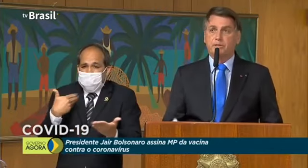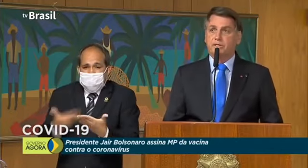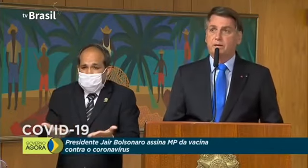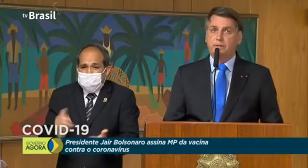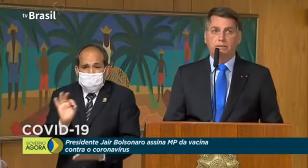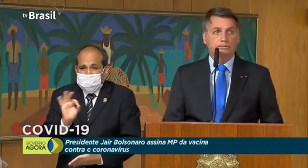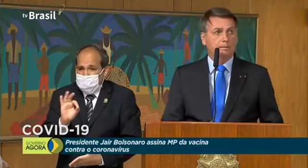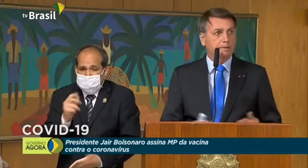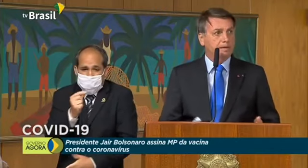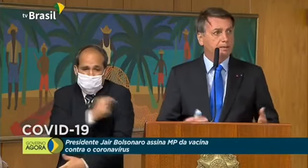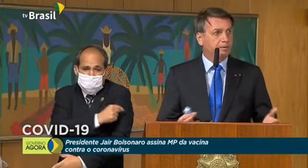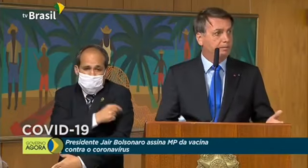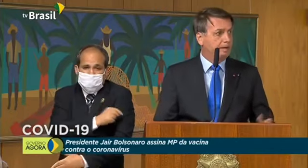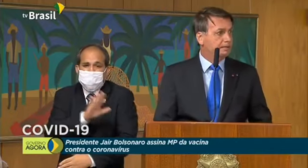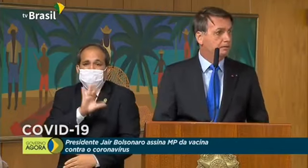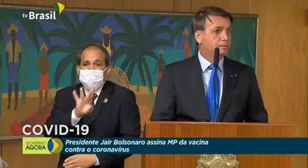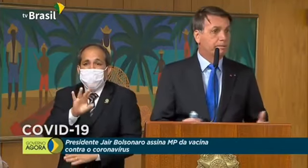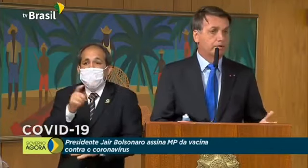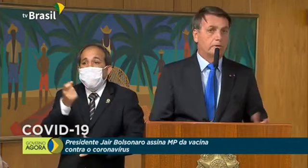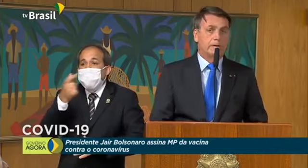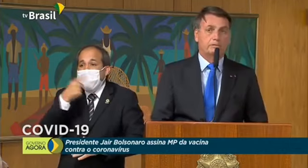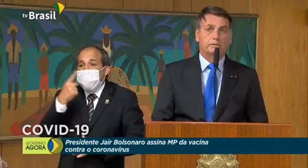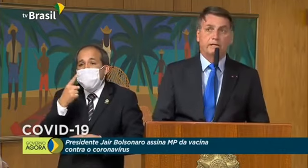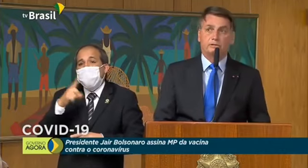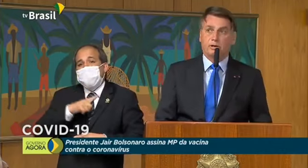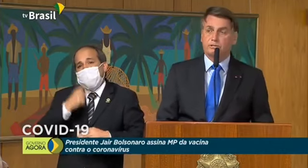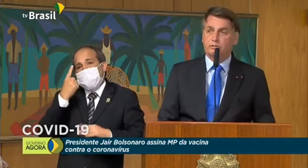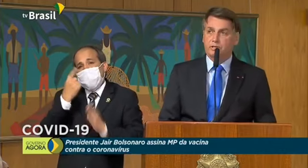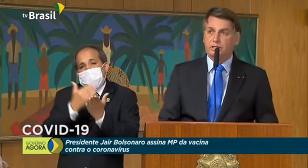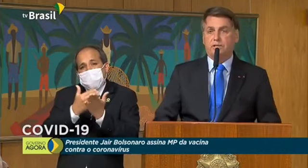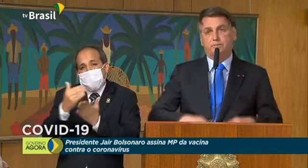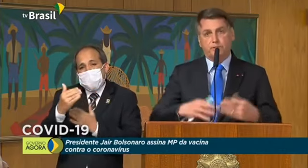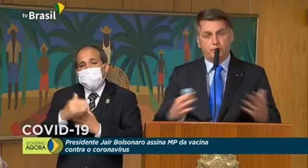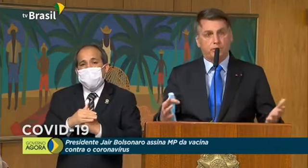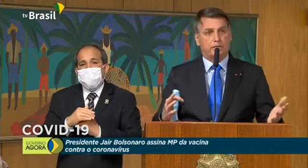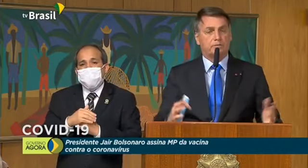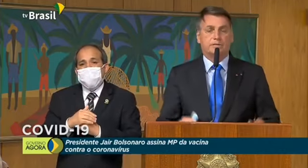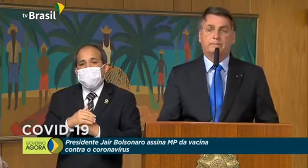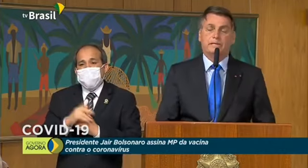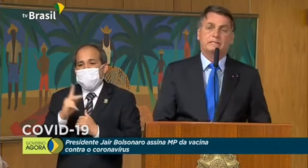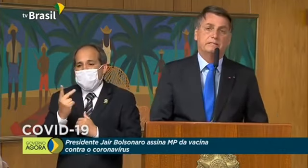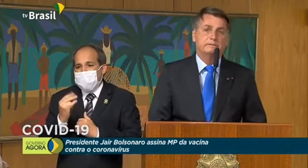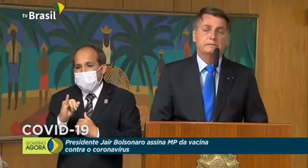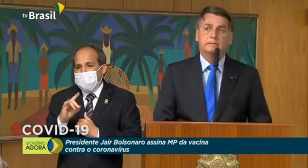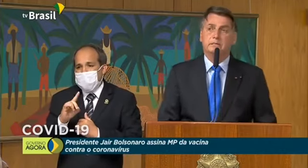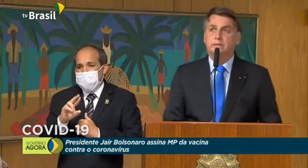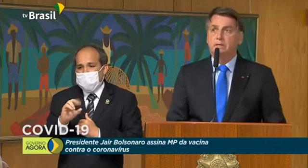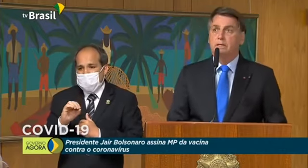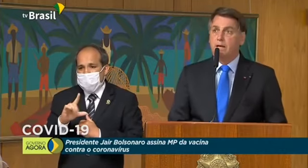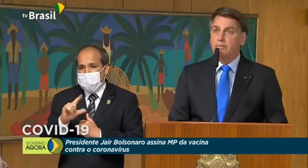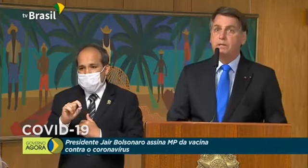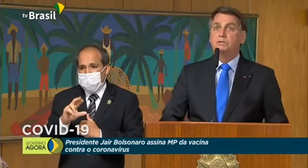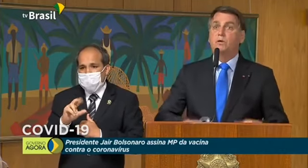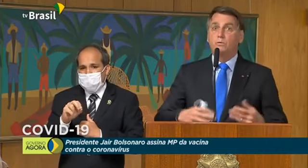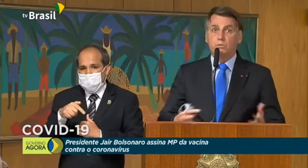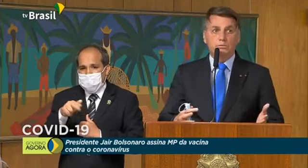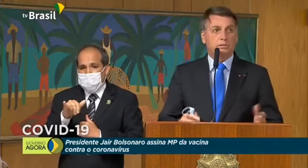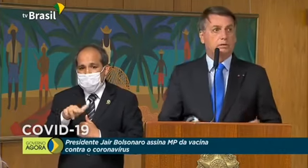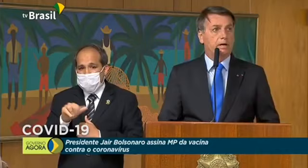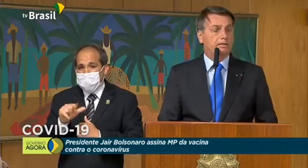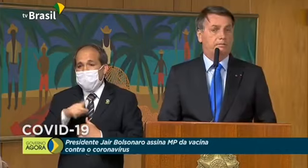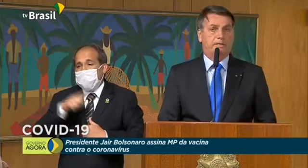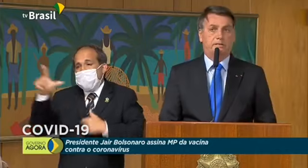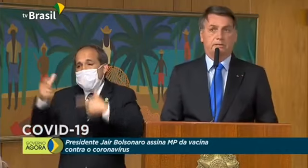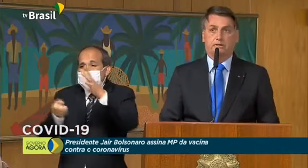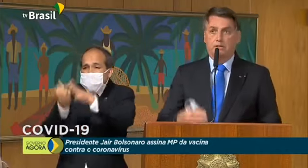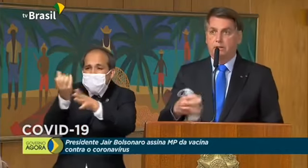existia medicamento, apenas a promessa, num primeiro momento, da hidroxicloroquina. Depois, outras coisas apareceram. Lamento que alguns